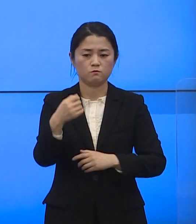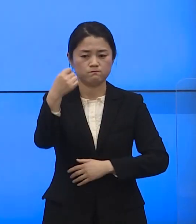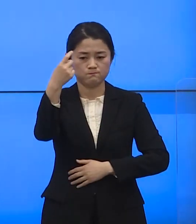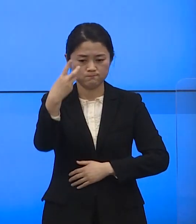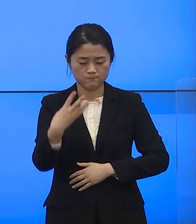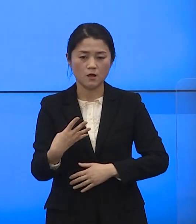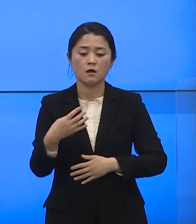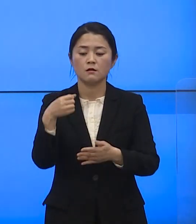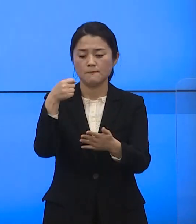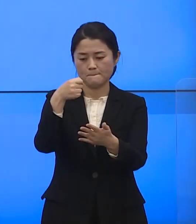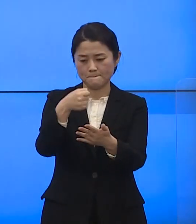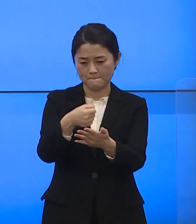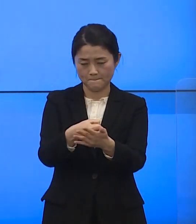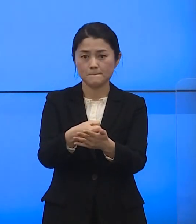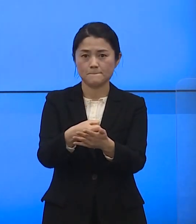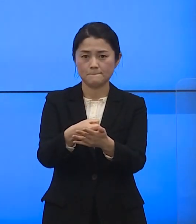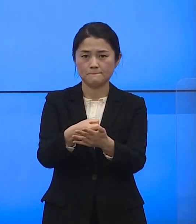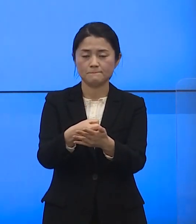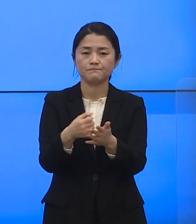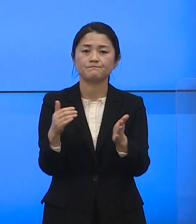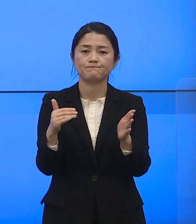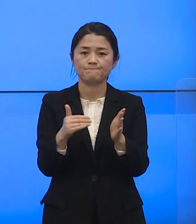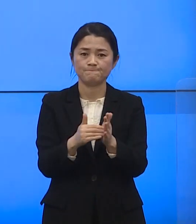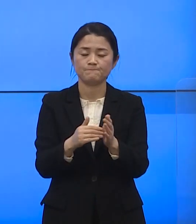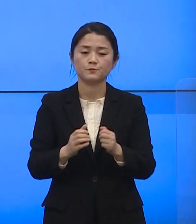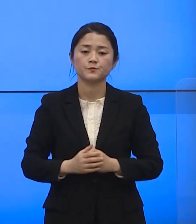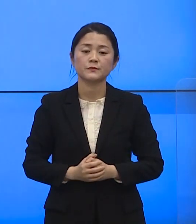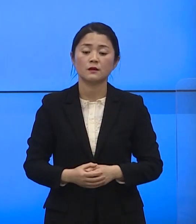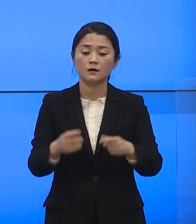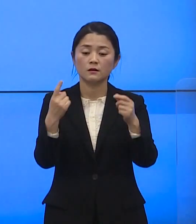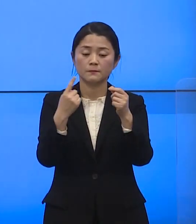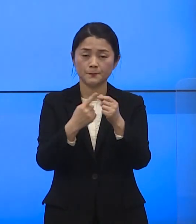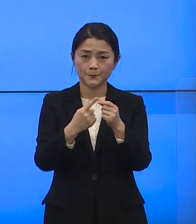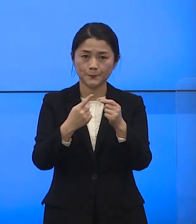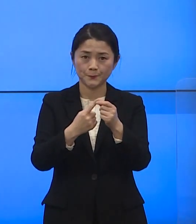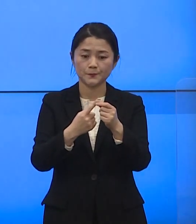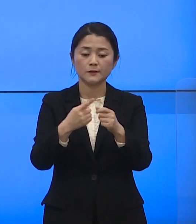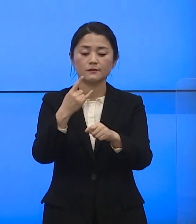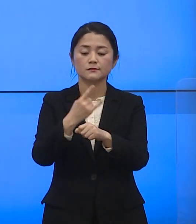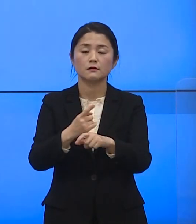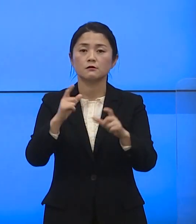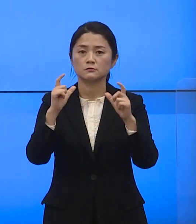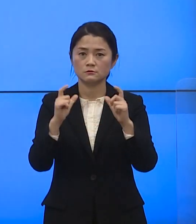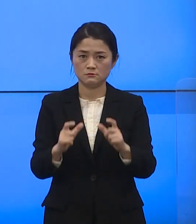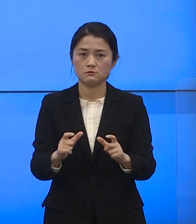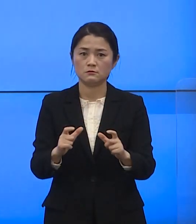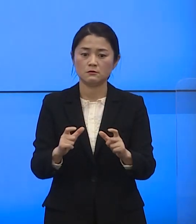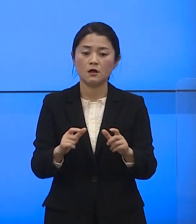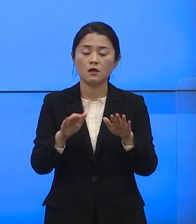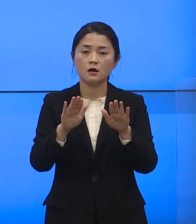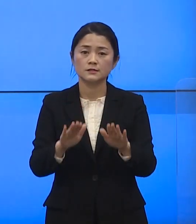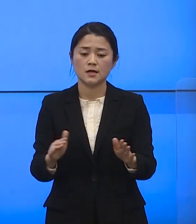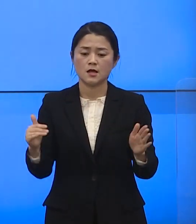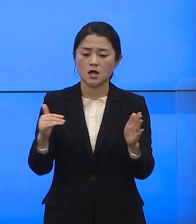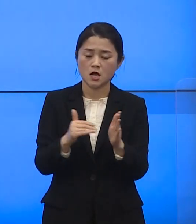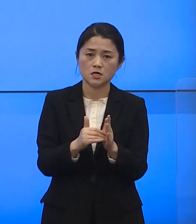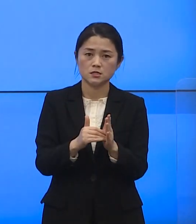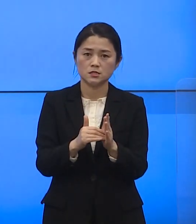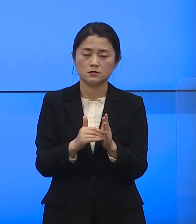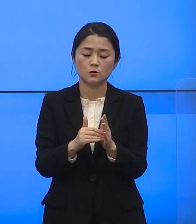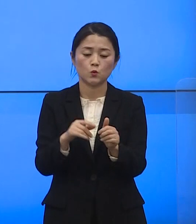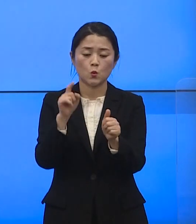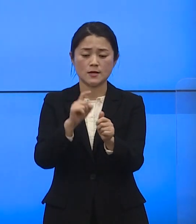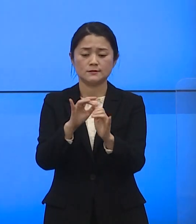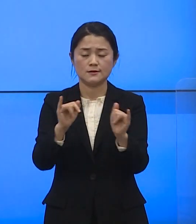같은 조치를 하기로 하였습니다 첫째 의성군에서는 현재까지 확정된